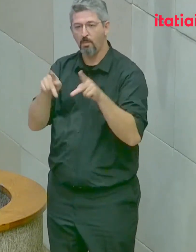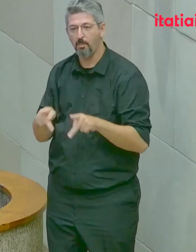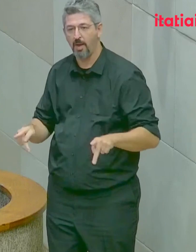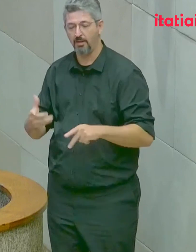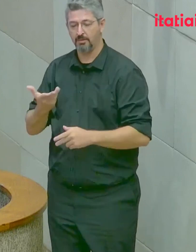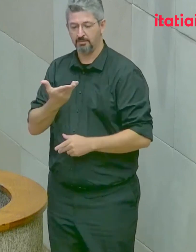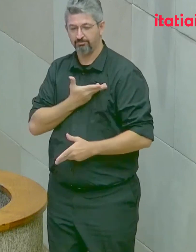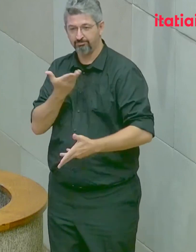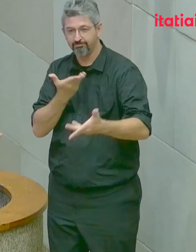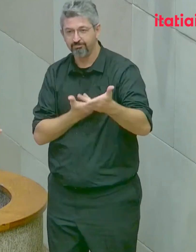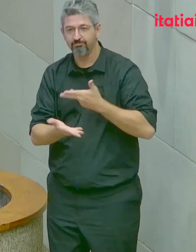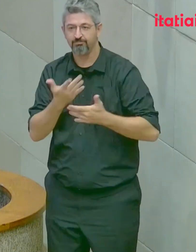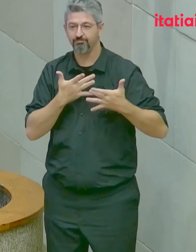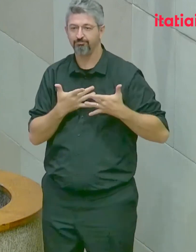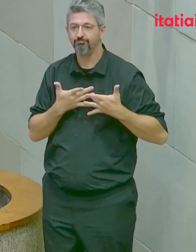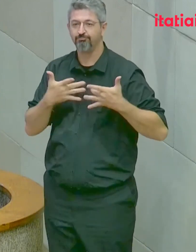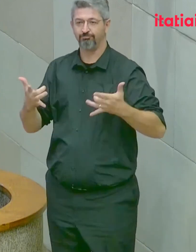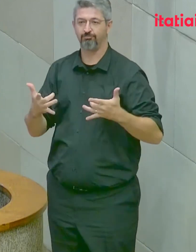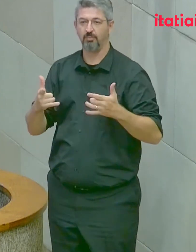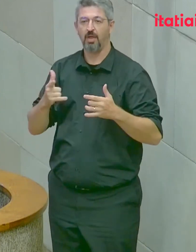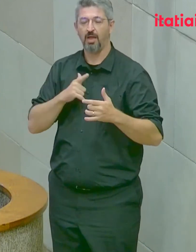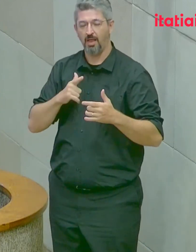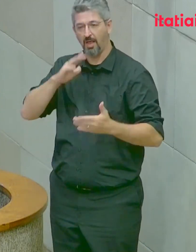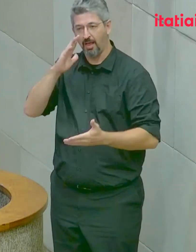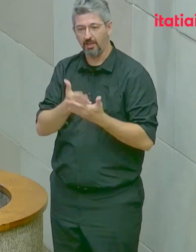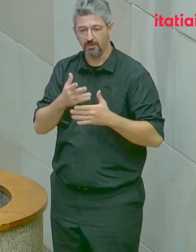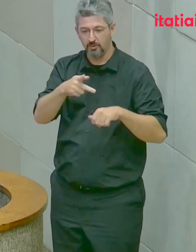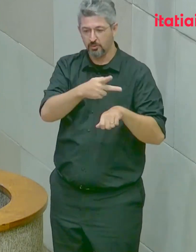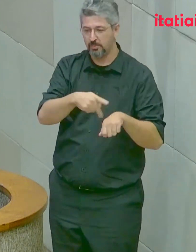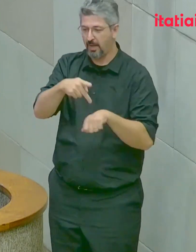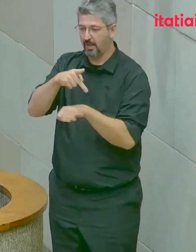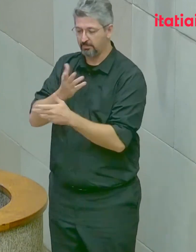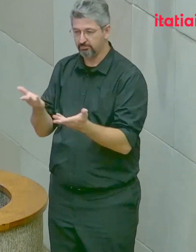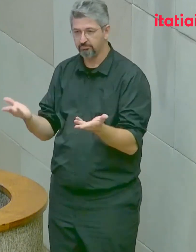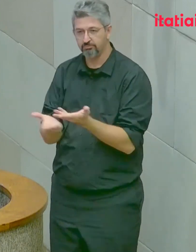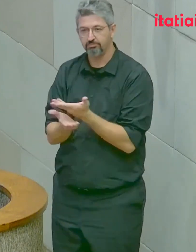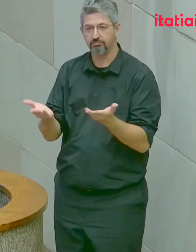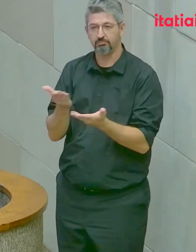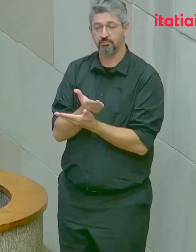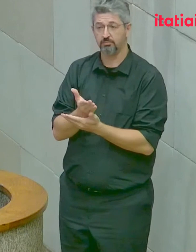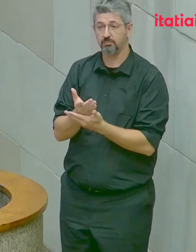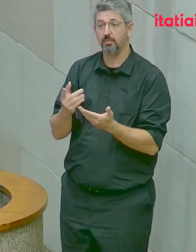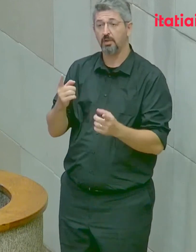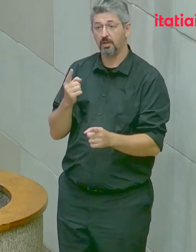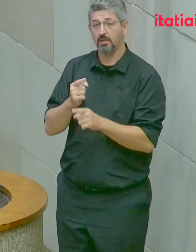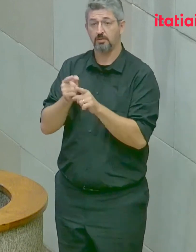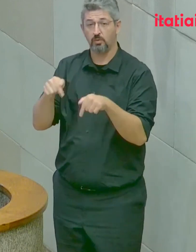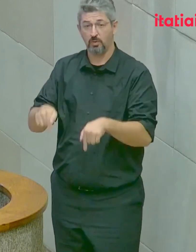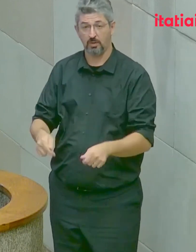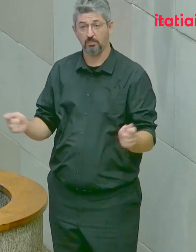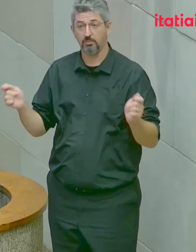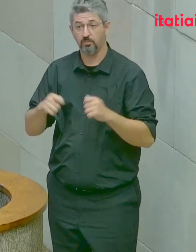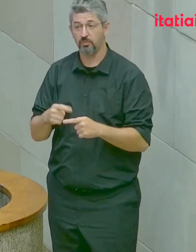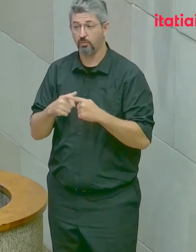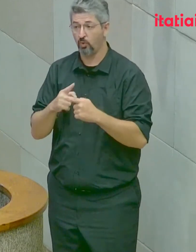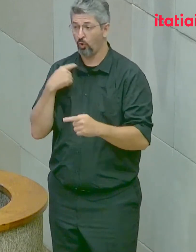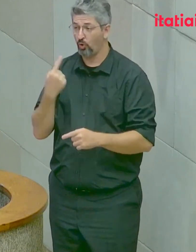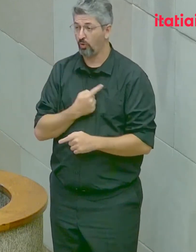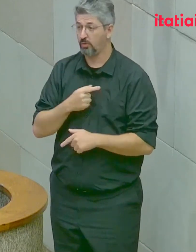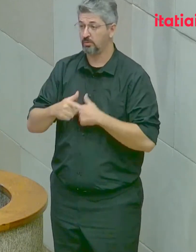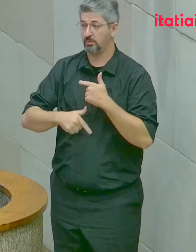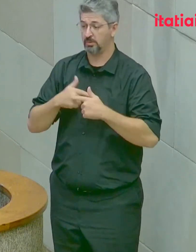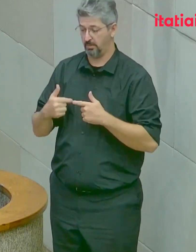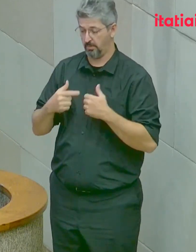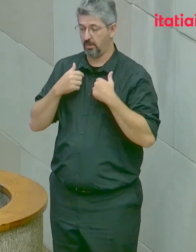fraternidade, acredita na boa relação entre os países. E esse encontro só é possível porque tudo que nós fazemos